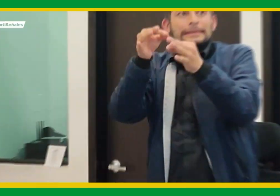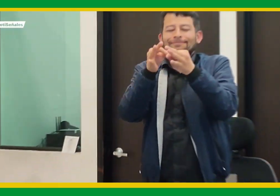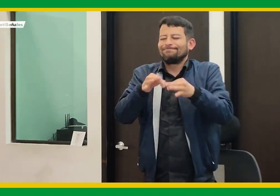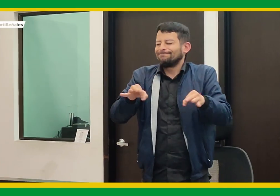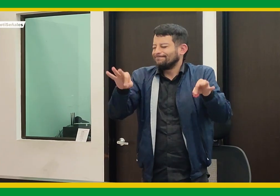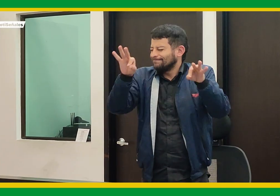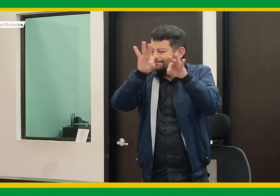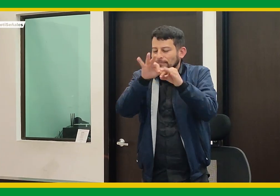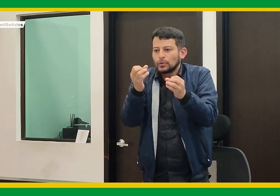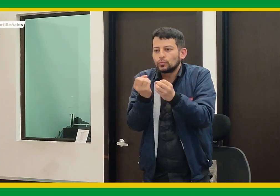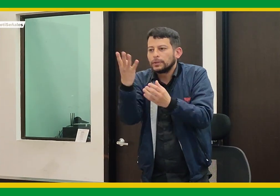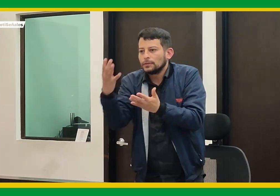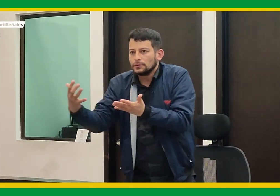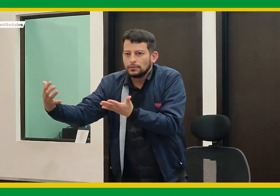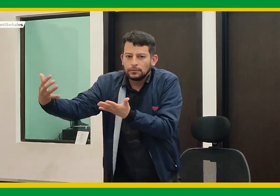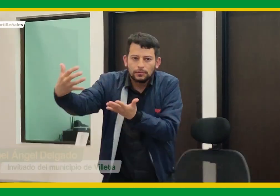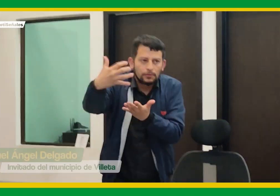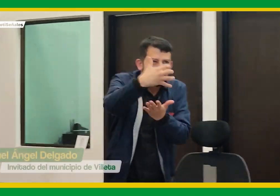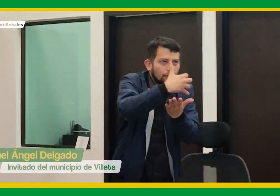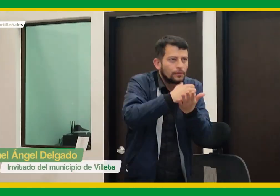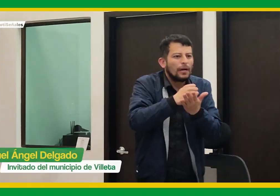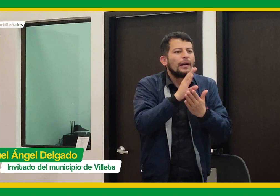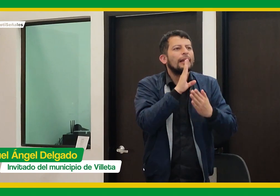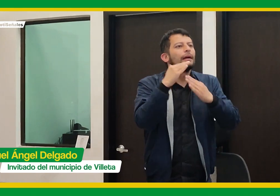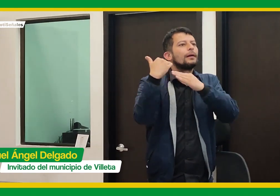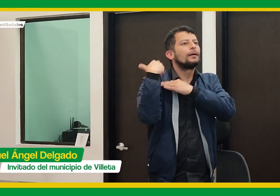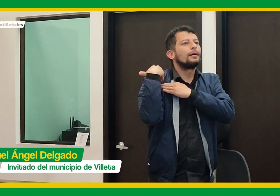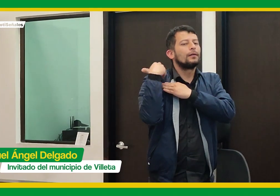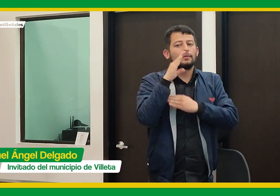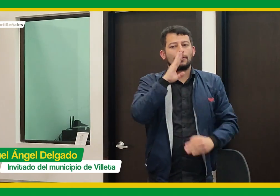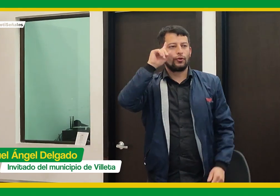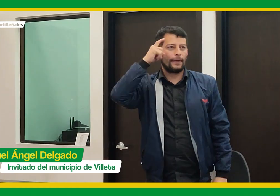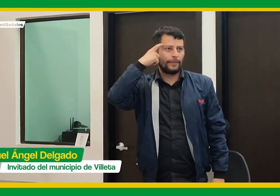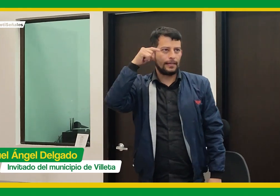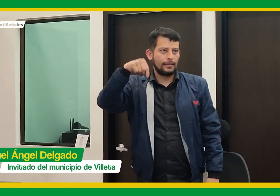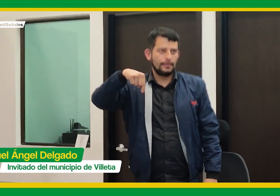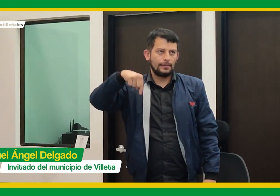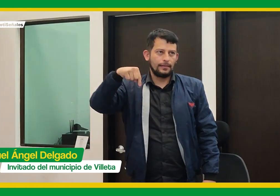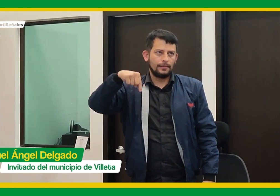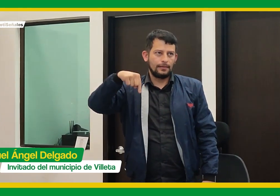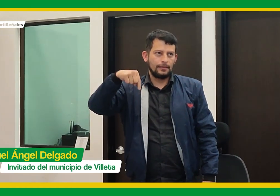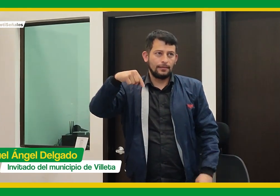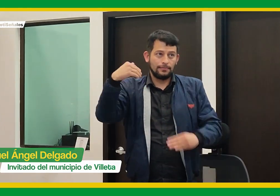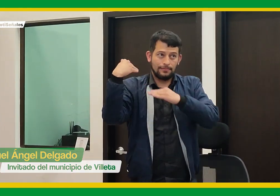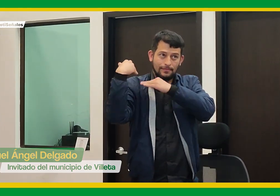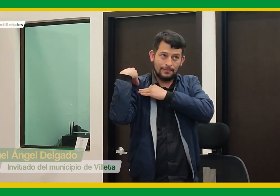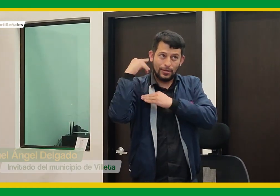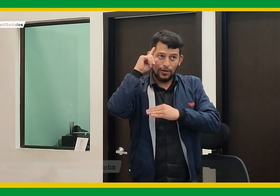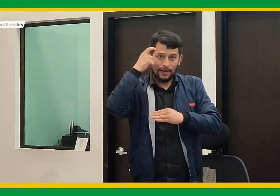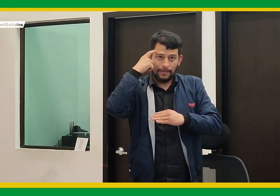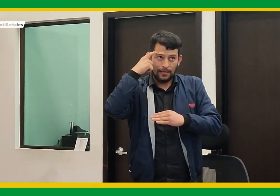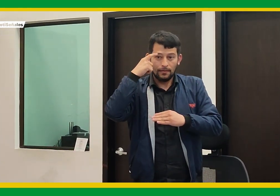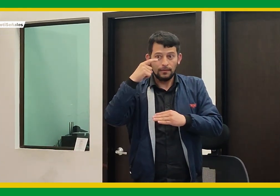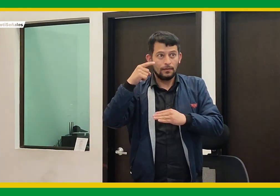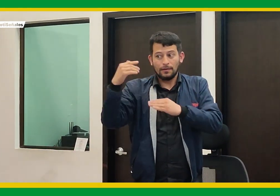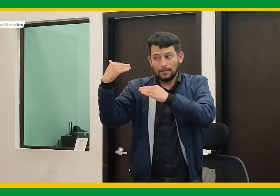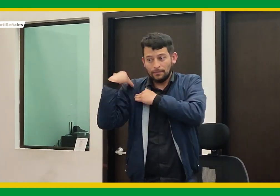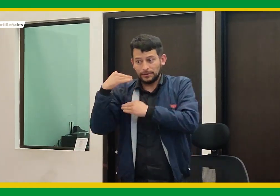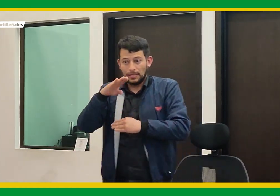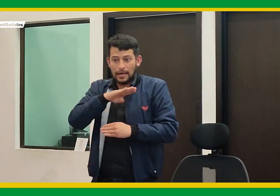De todos los municipios, creo que es de suma importancia recoger esta información, pero eso como tal es responsabilidad de la gobernación,